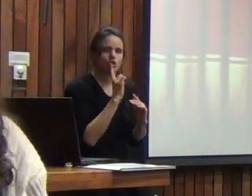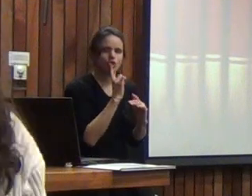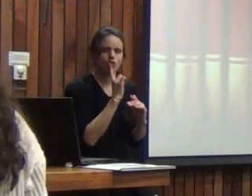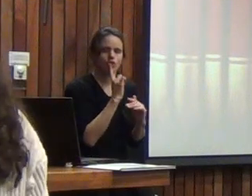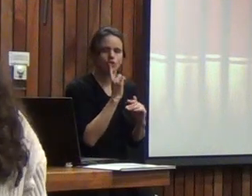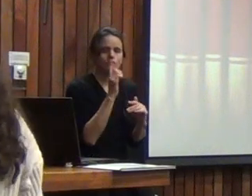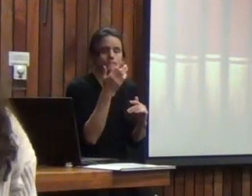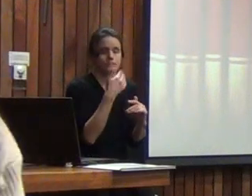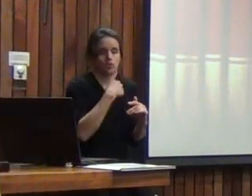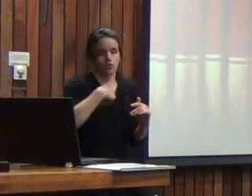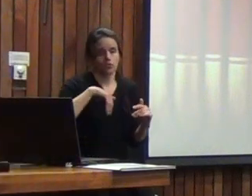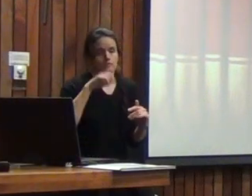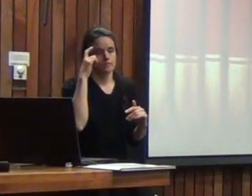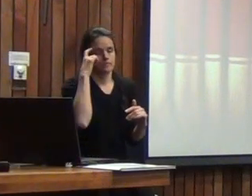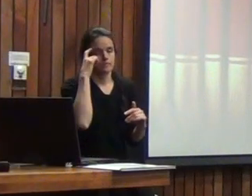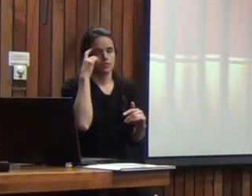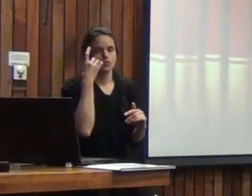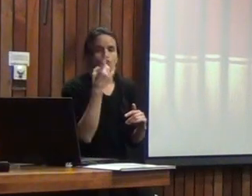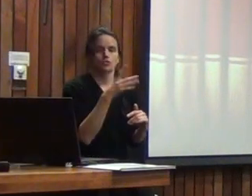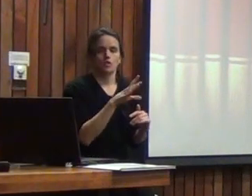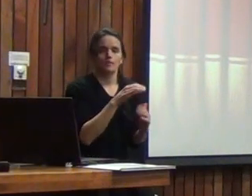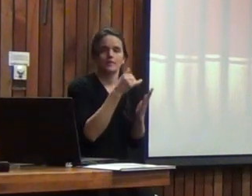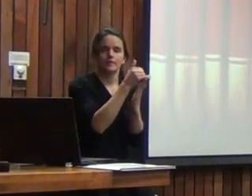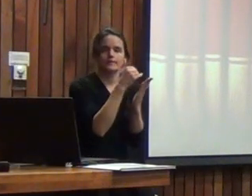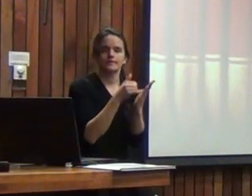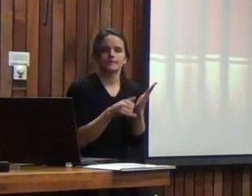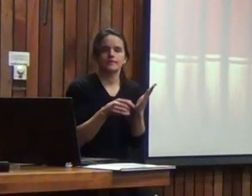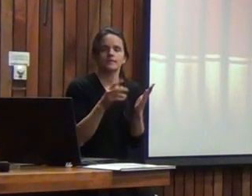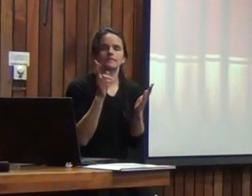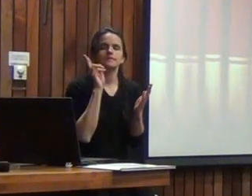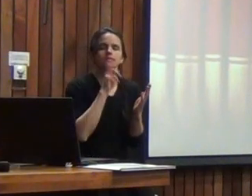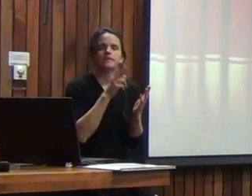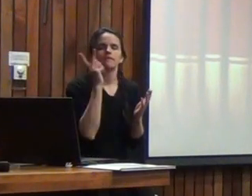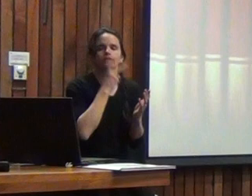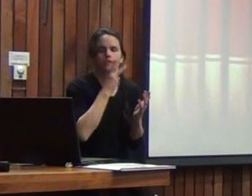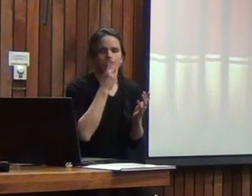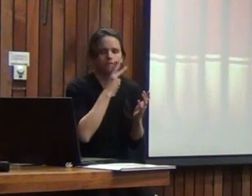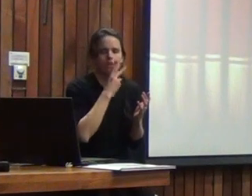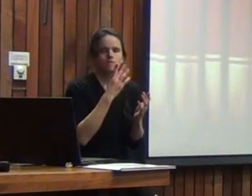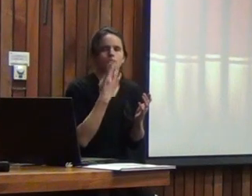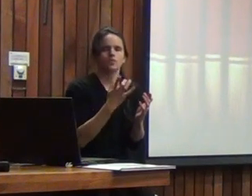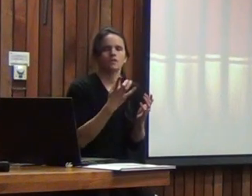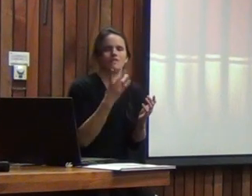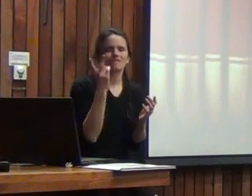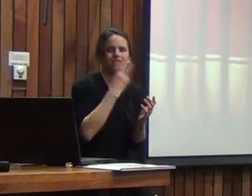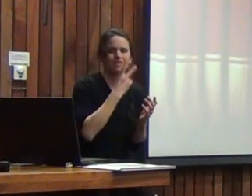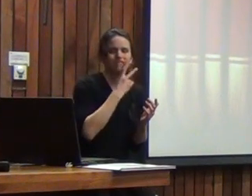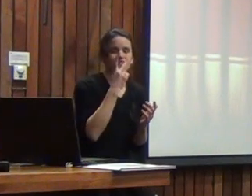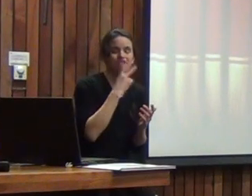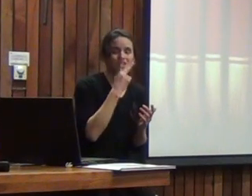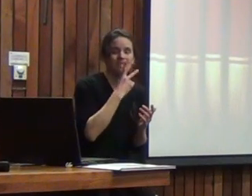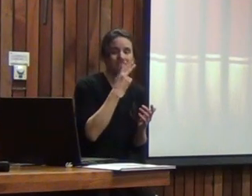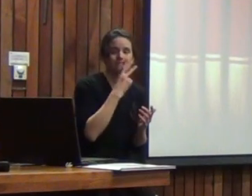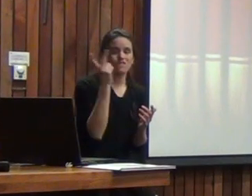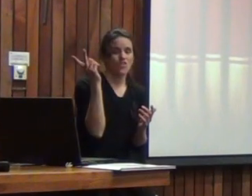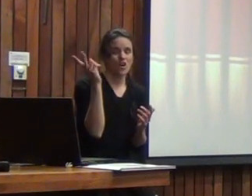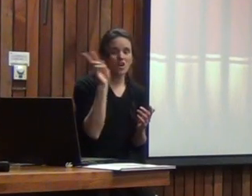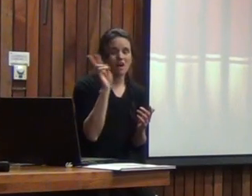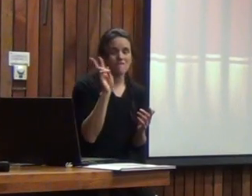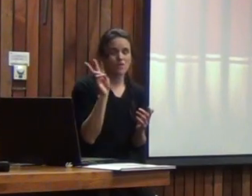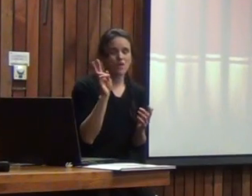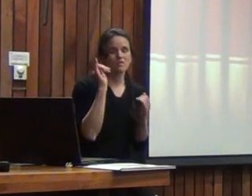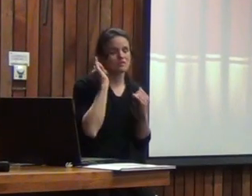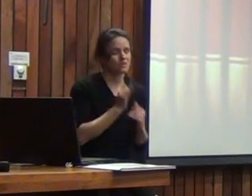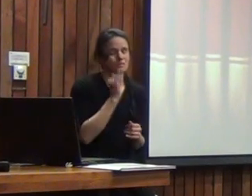nosotros recomendamos usar solamente el índice no verbal porque todo aquello que está meditizado por vocabulario la verdad es que